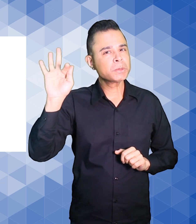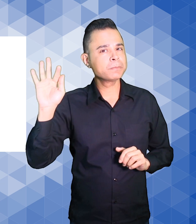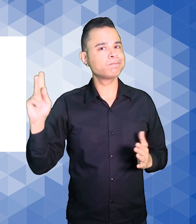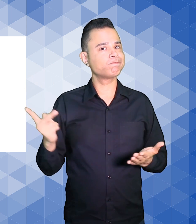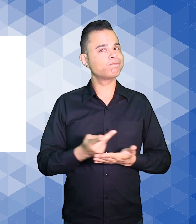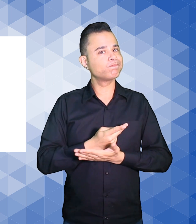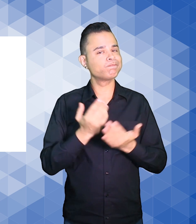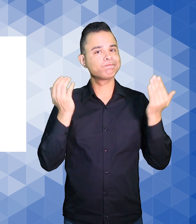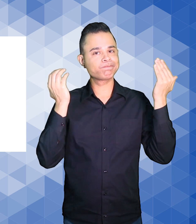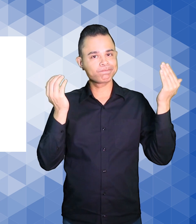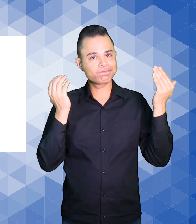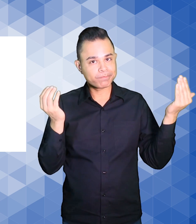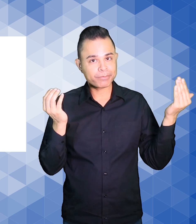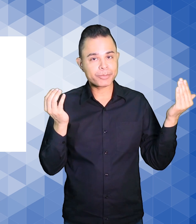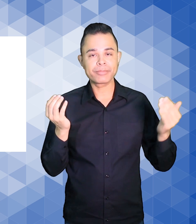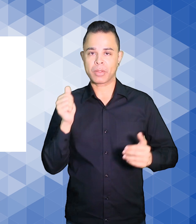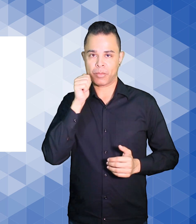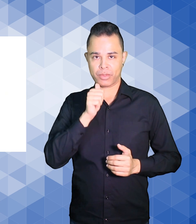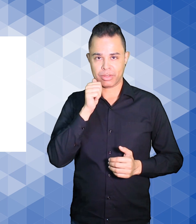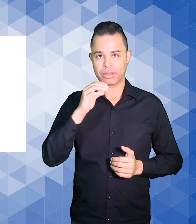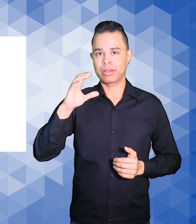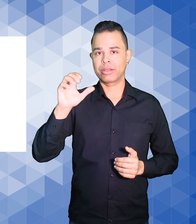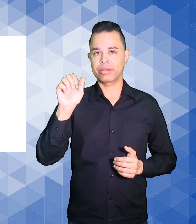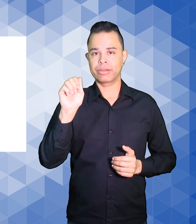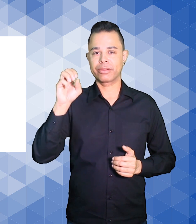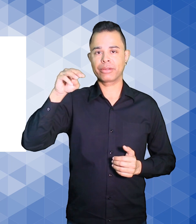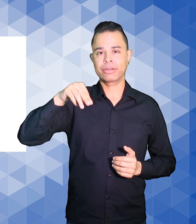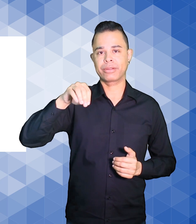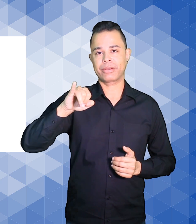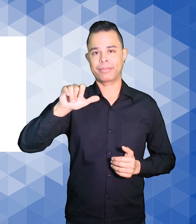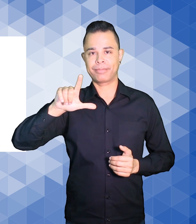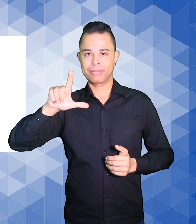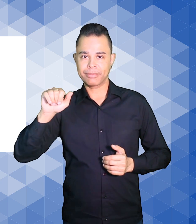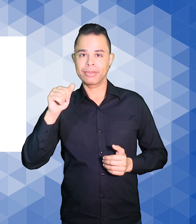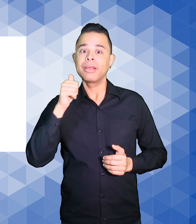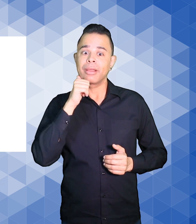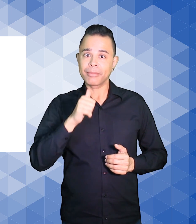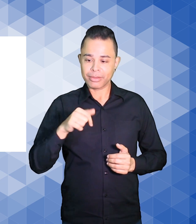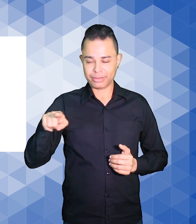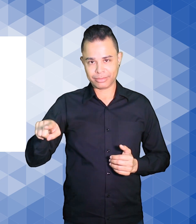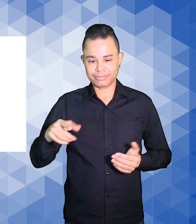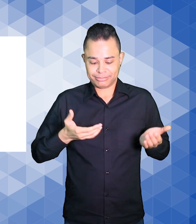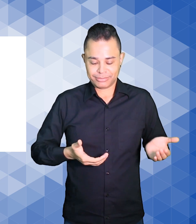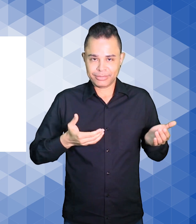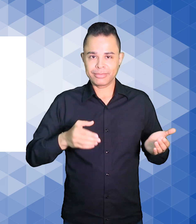Camila Carvalho Coelho, 35 anos, mãe do Daniel, de 9 meses, com síndrome de Down,